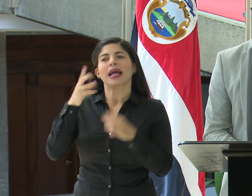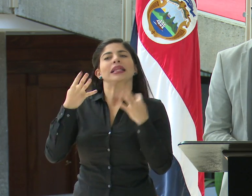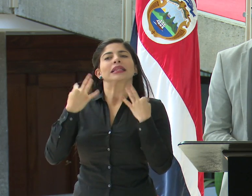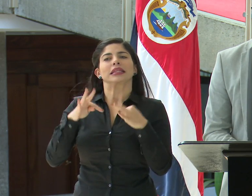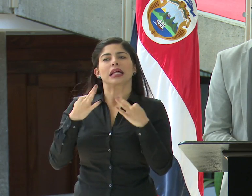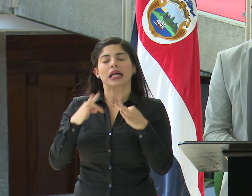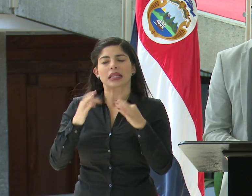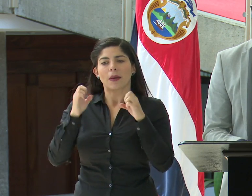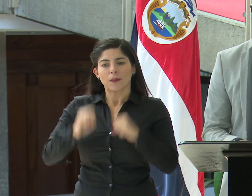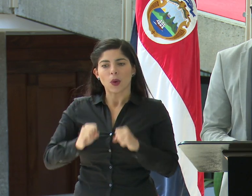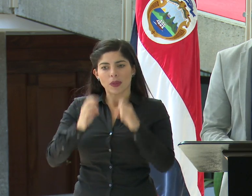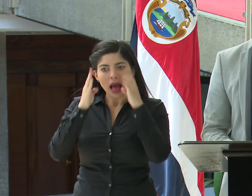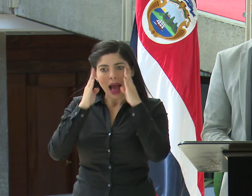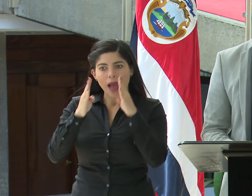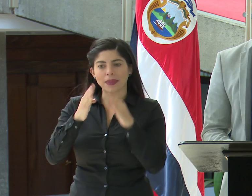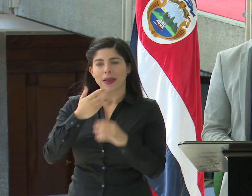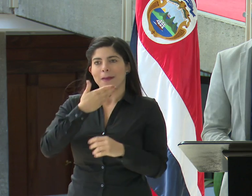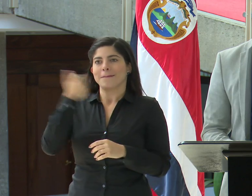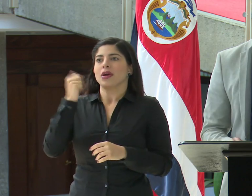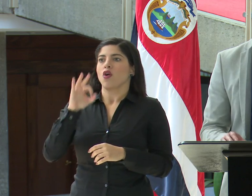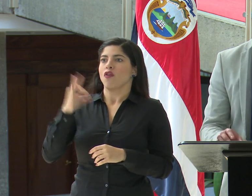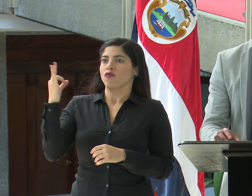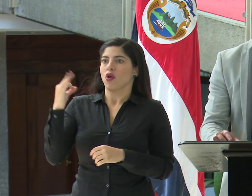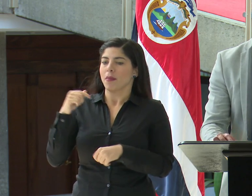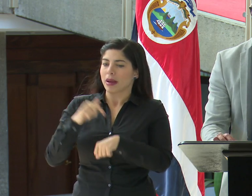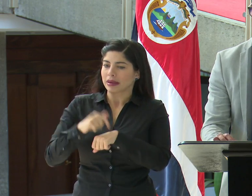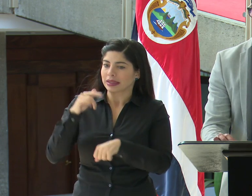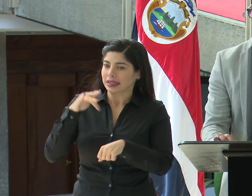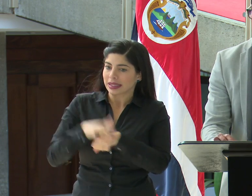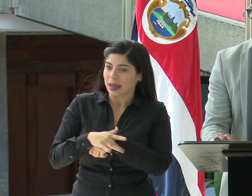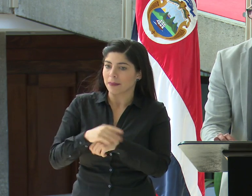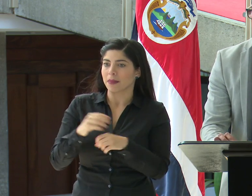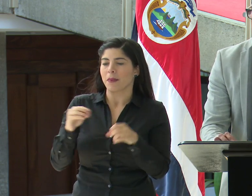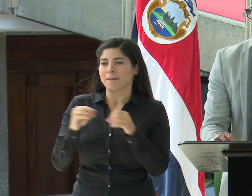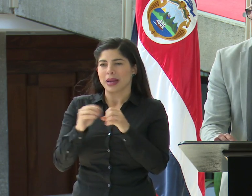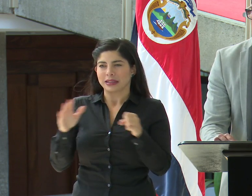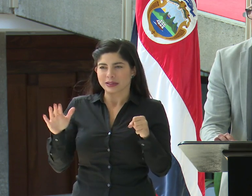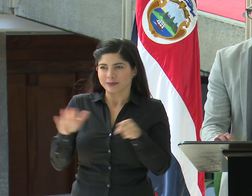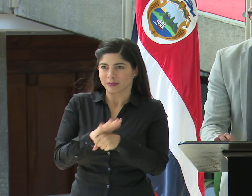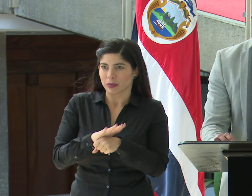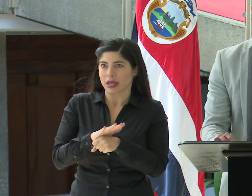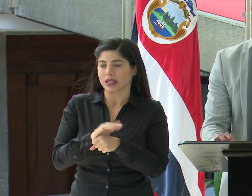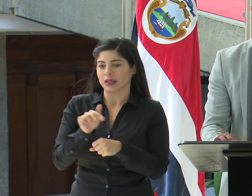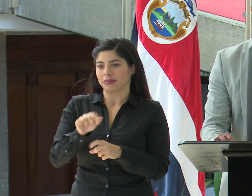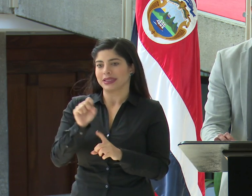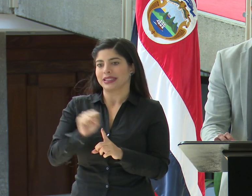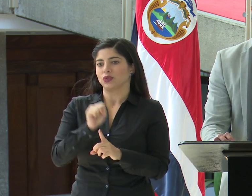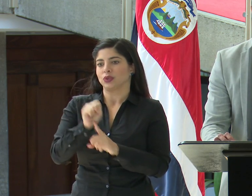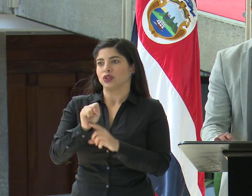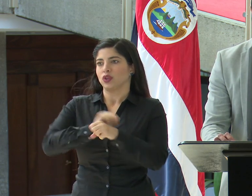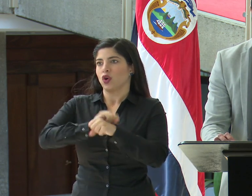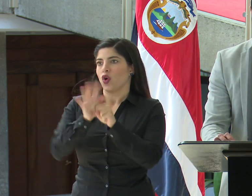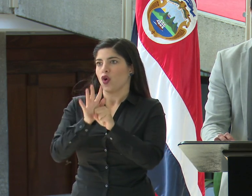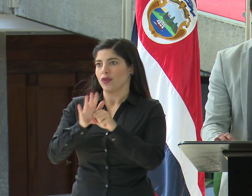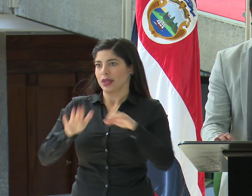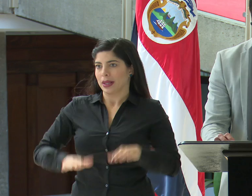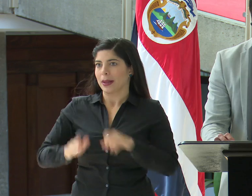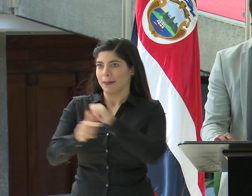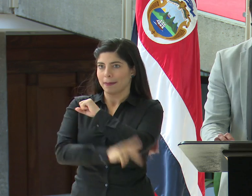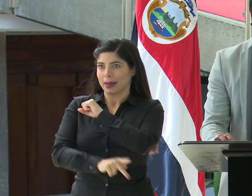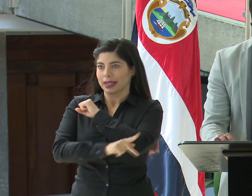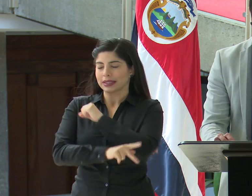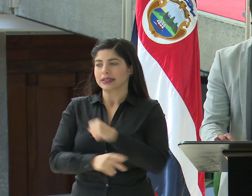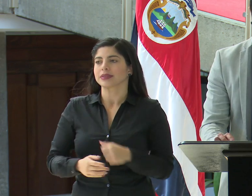de abordar de la forma más asertiva, oportuna y completa la situación del COVID-19 en nuestro país.